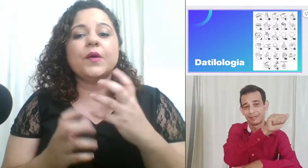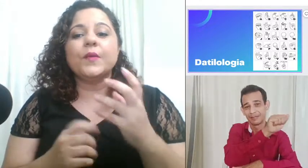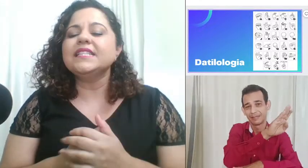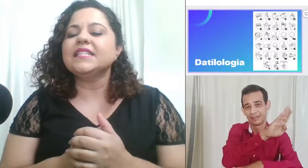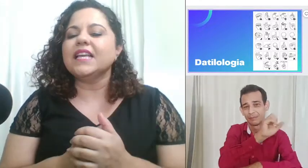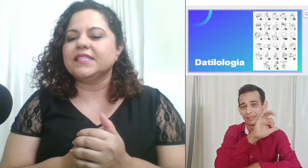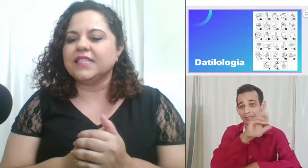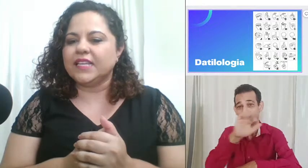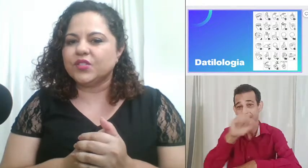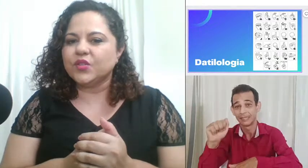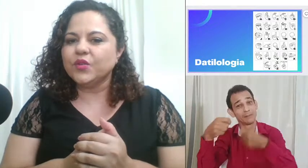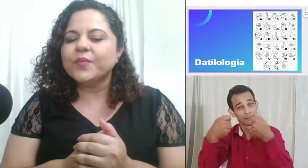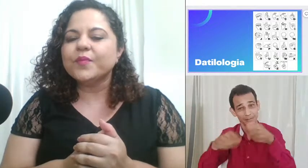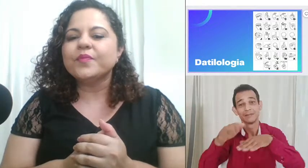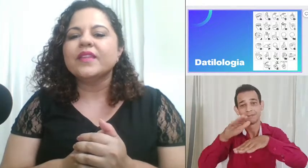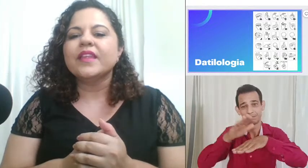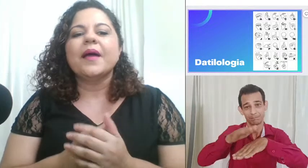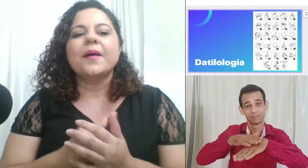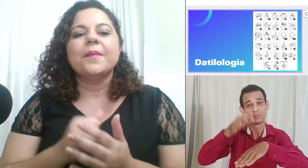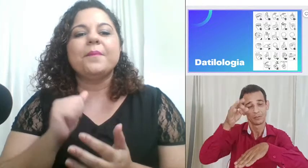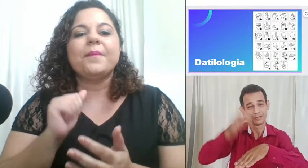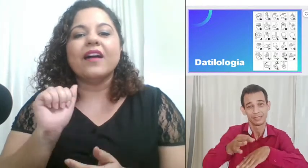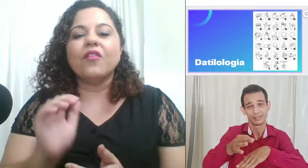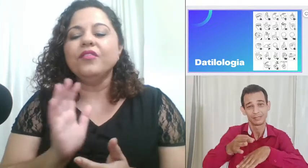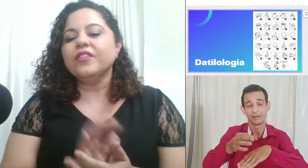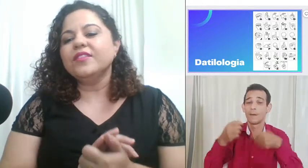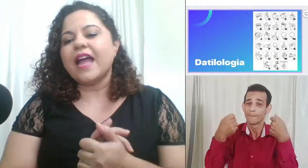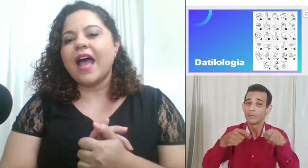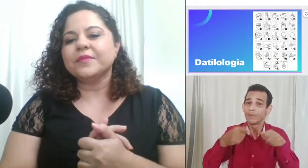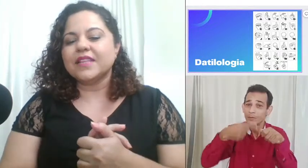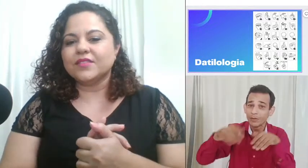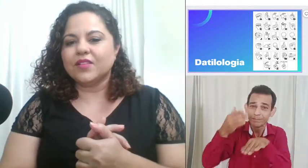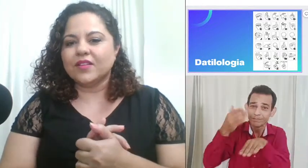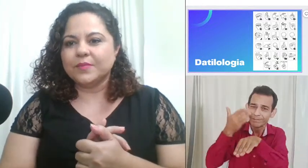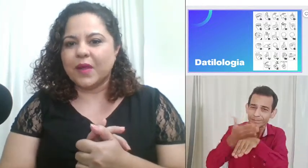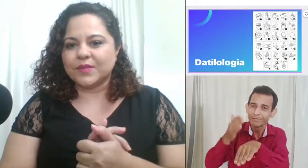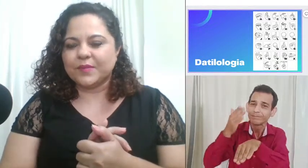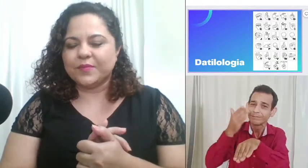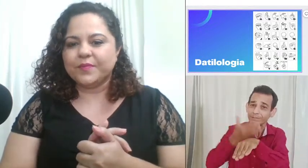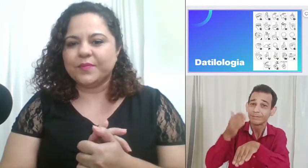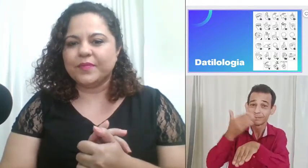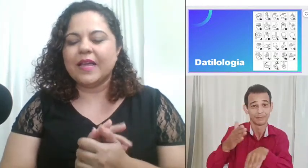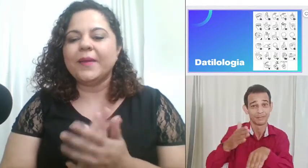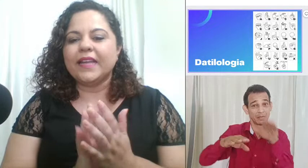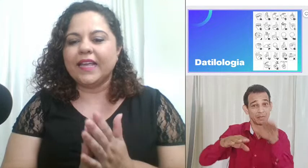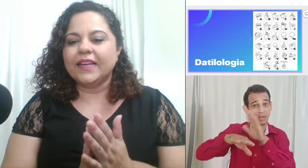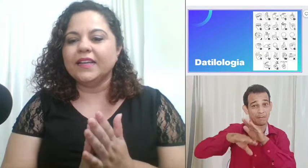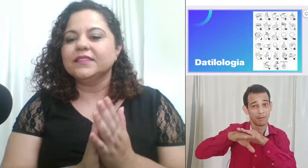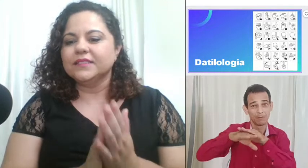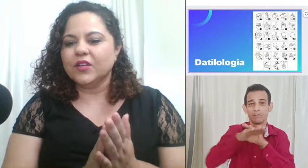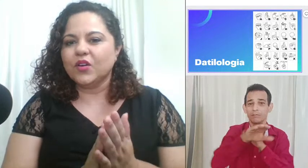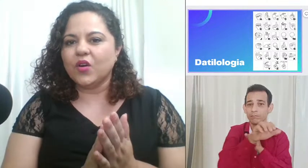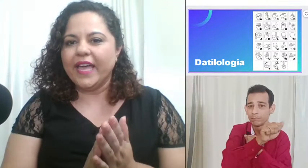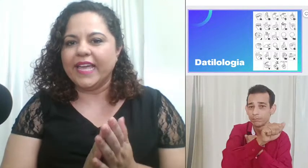um exercício para configurarmos as nossas mãos da maneira correta